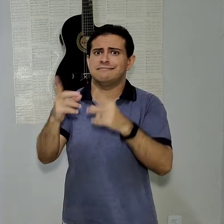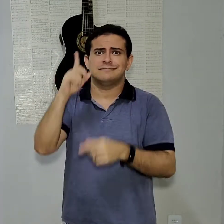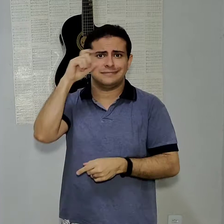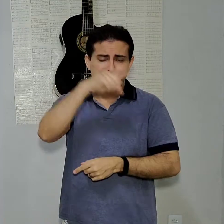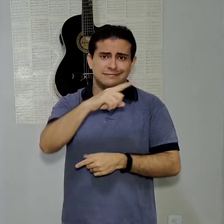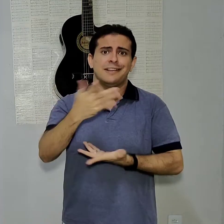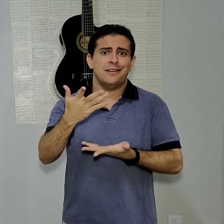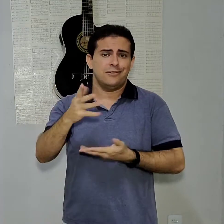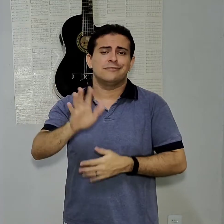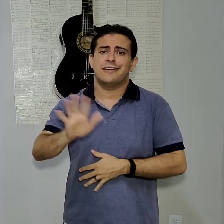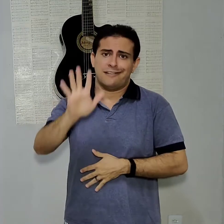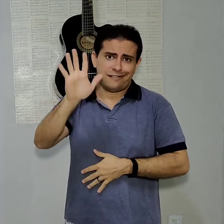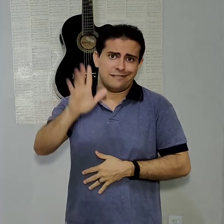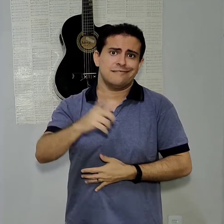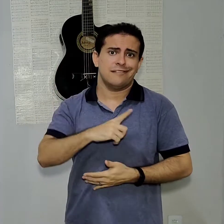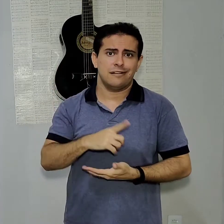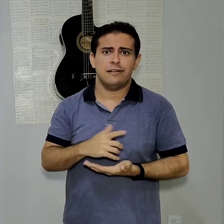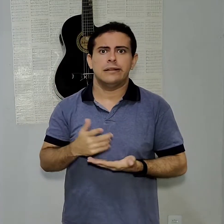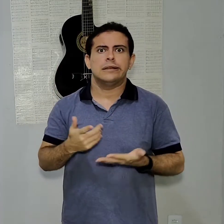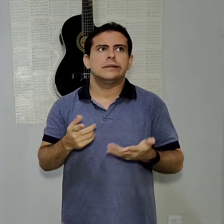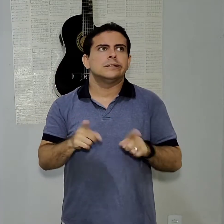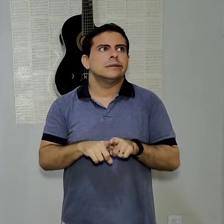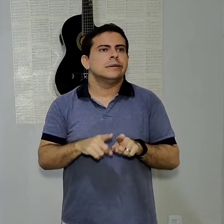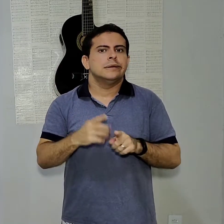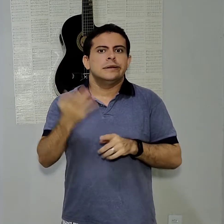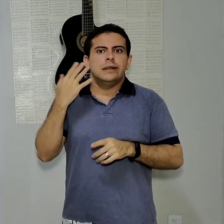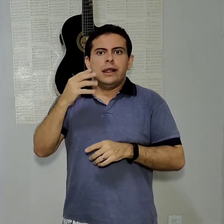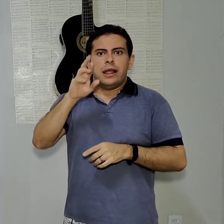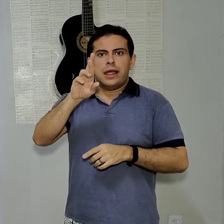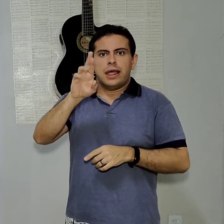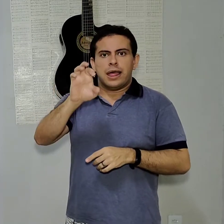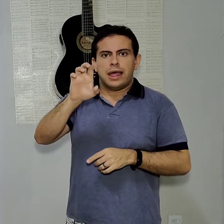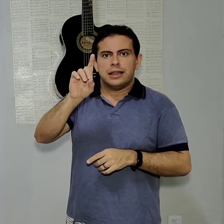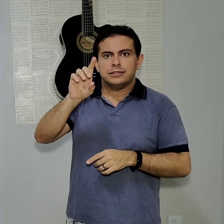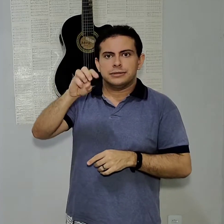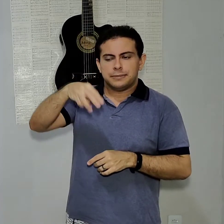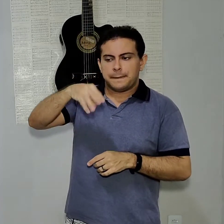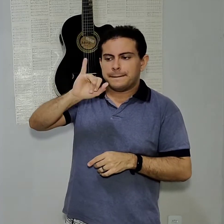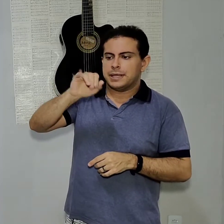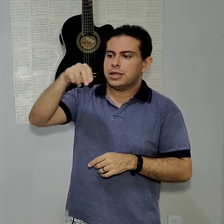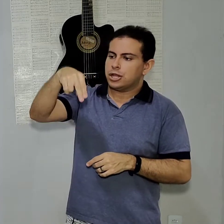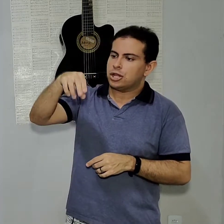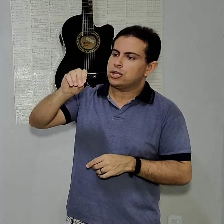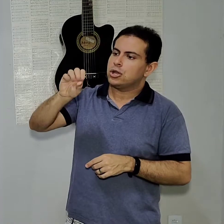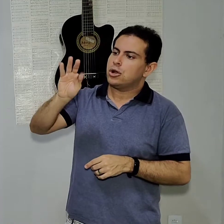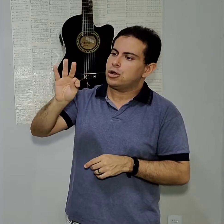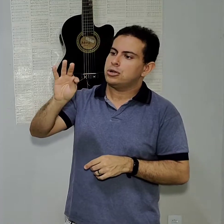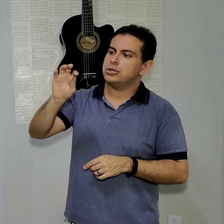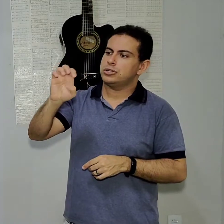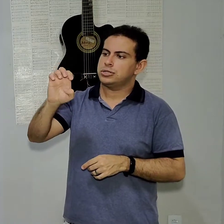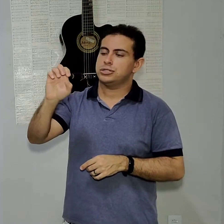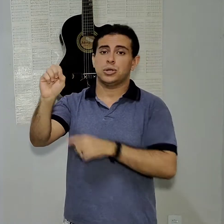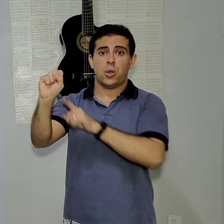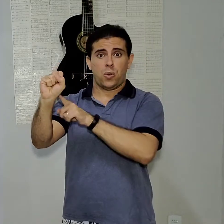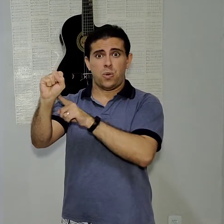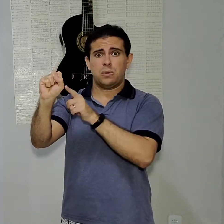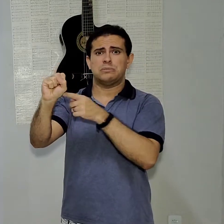também não dá para mais indicar o Redmi Note 8. Porque, por conta de problemas do display, várias pessoas estão